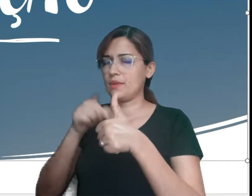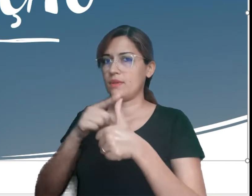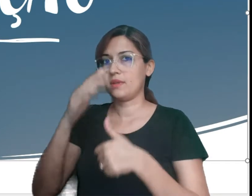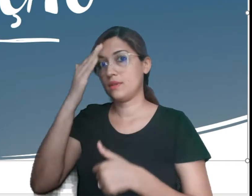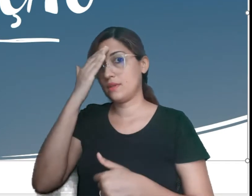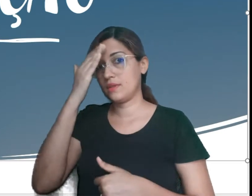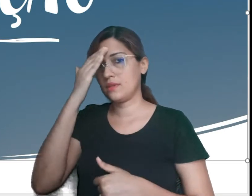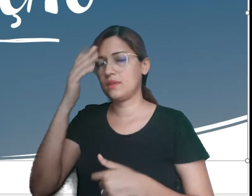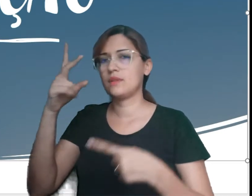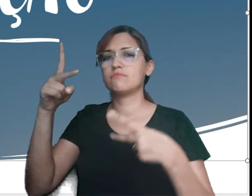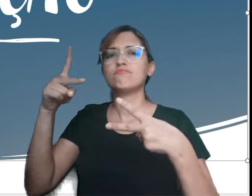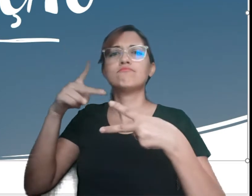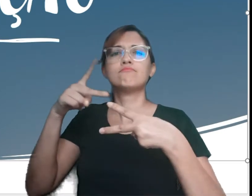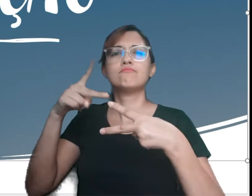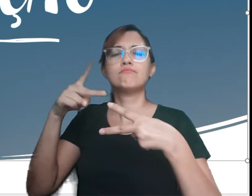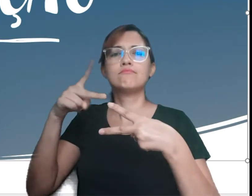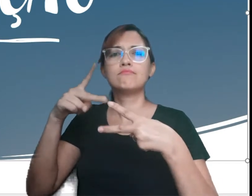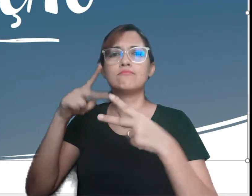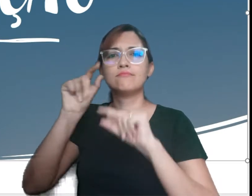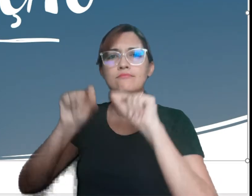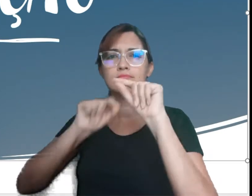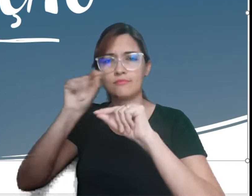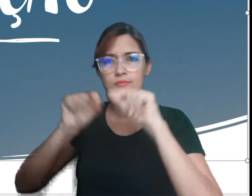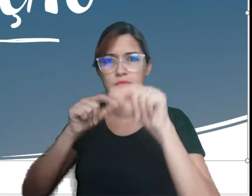Primeiro, precisamos entender o conceito.